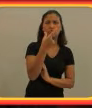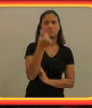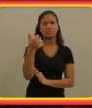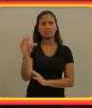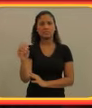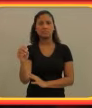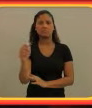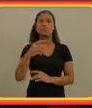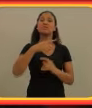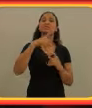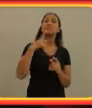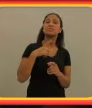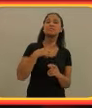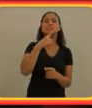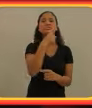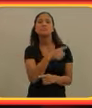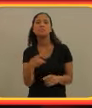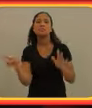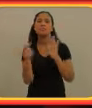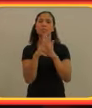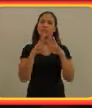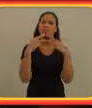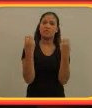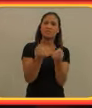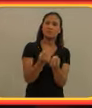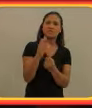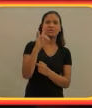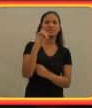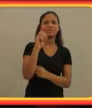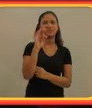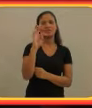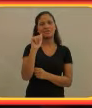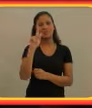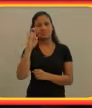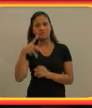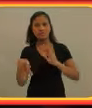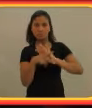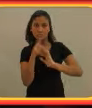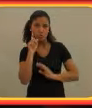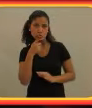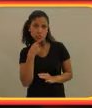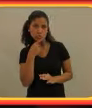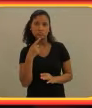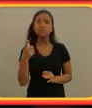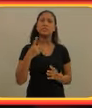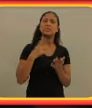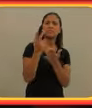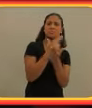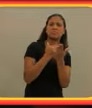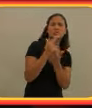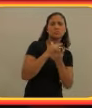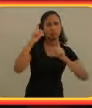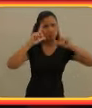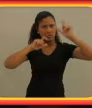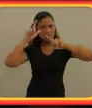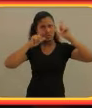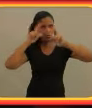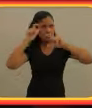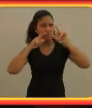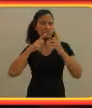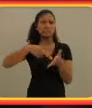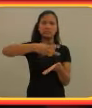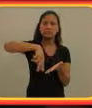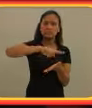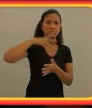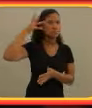para surdos, de pintura, fotografia, performance, dança, palestras,